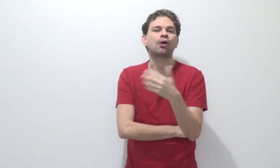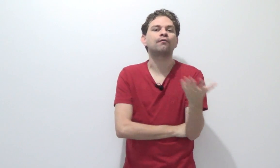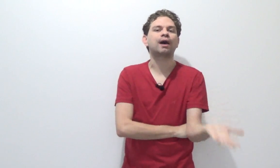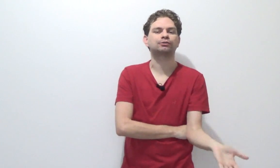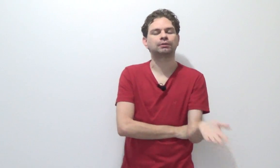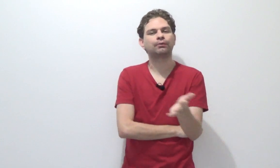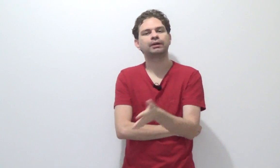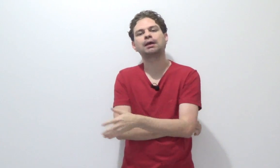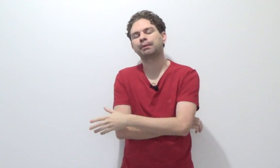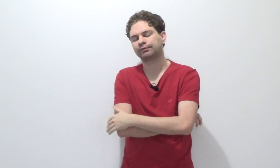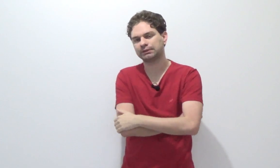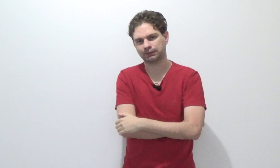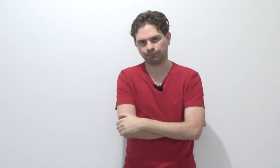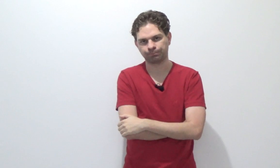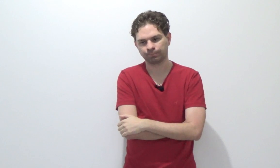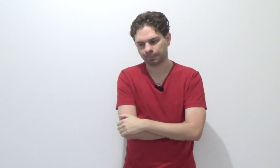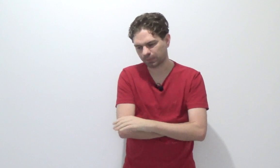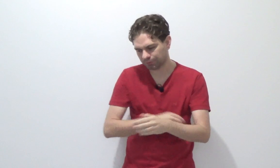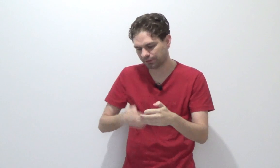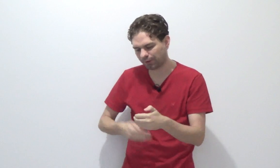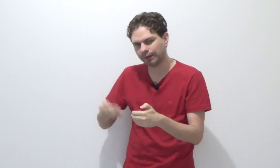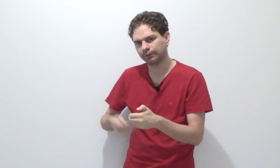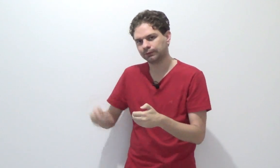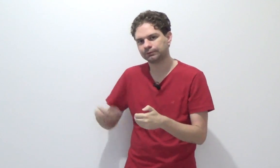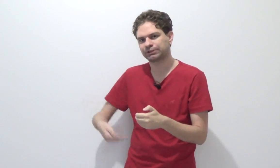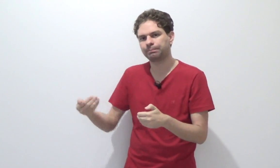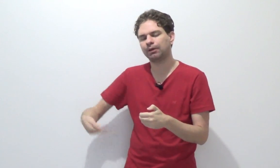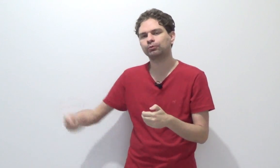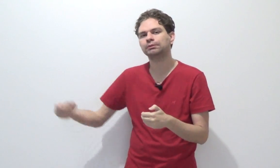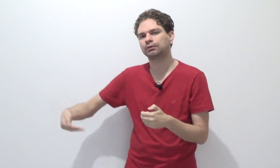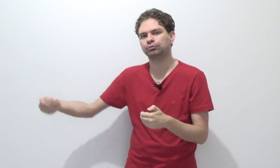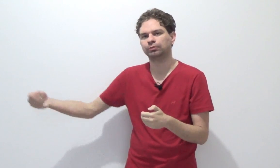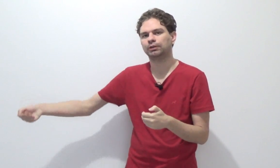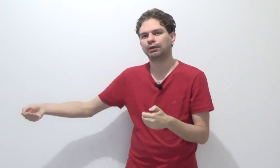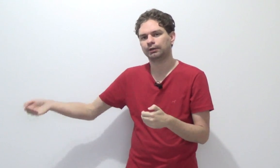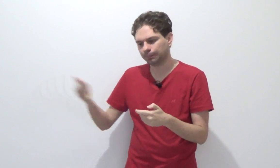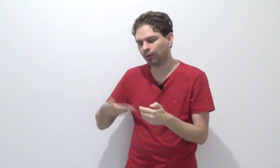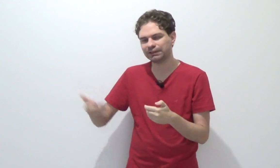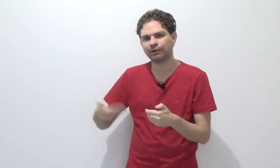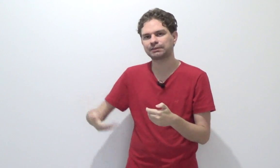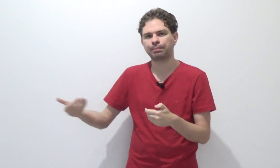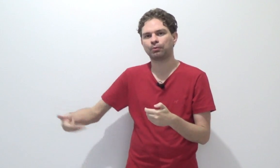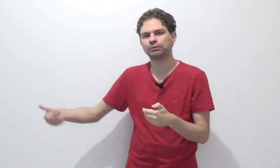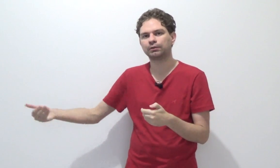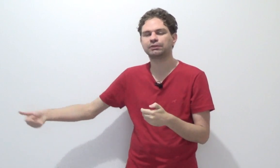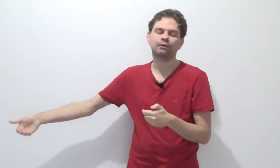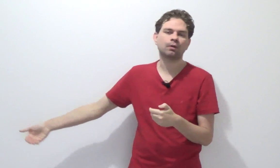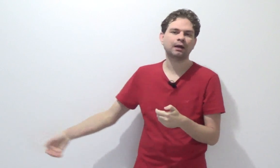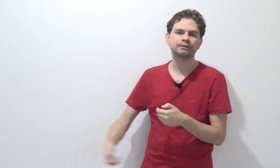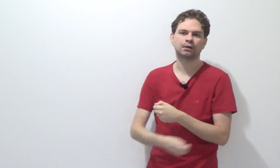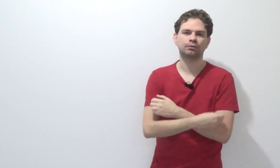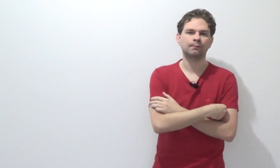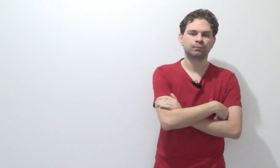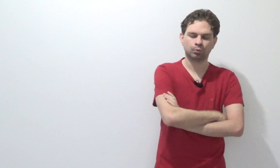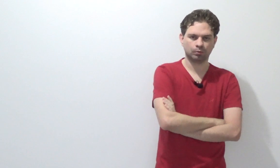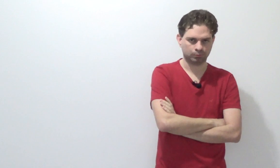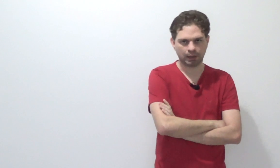O que eu faço? Teoria da prevenção. Então você vai se perguntando. Depois que você vai se perguntando, você vai localizando a